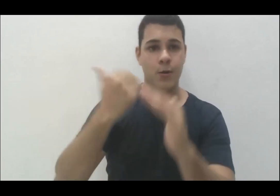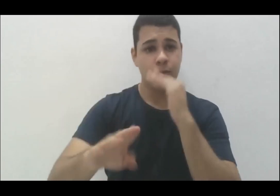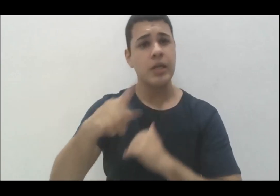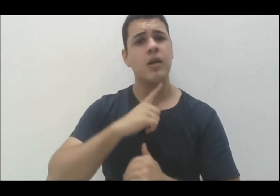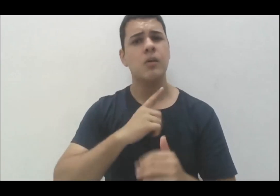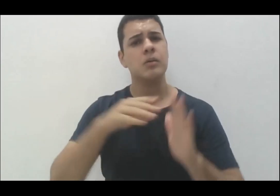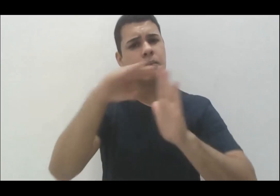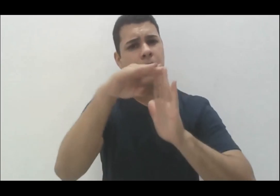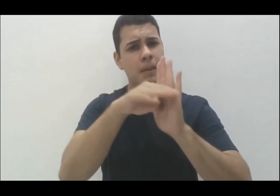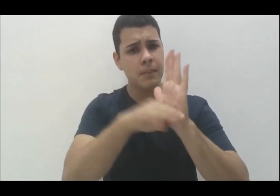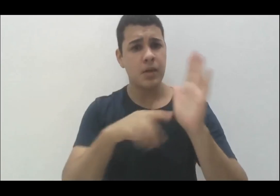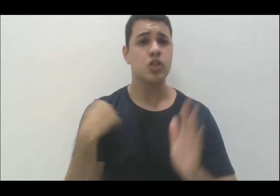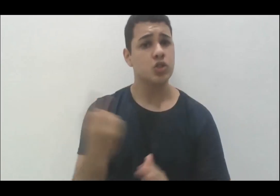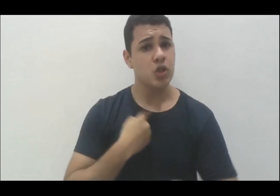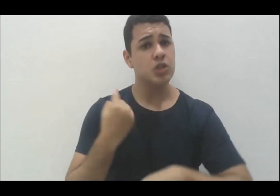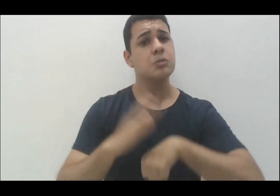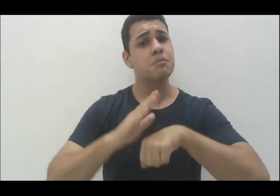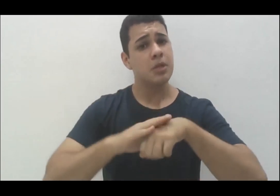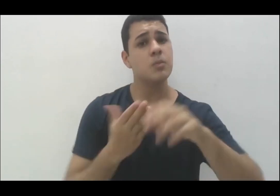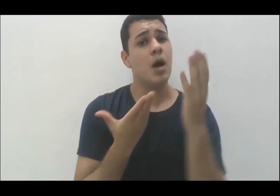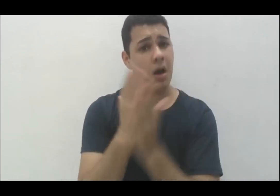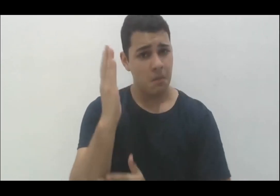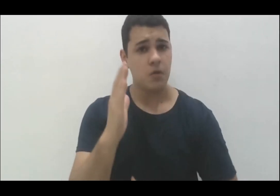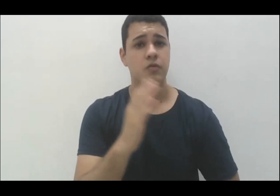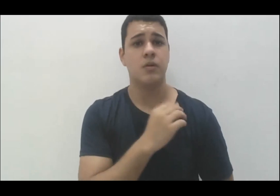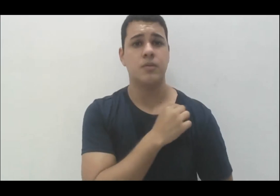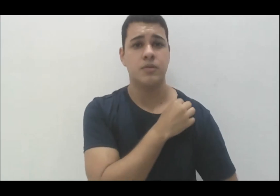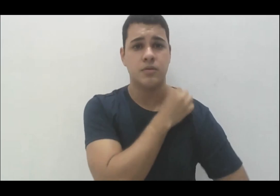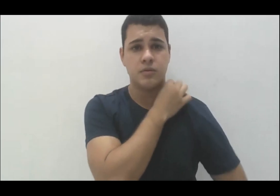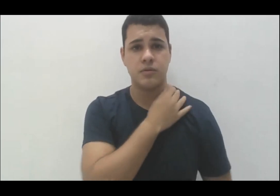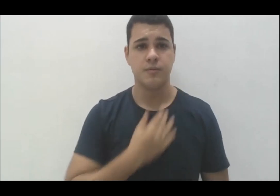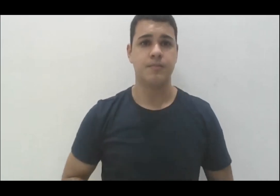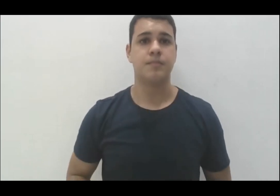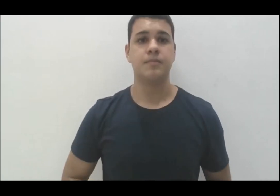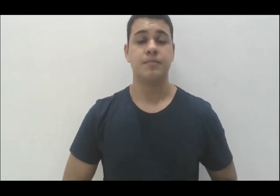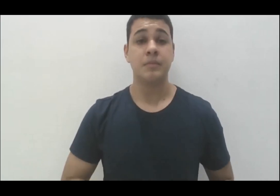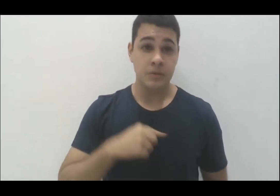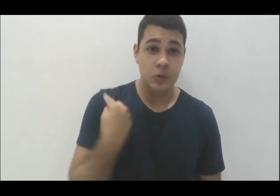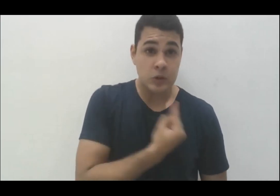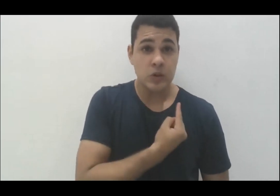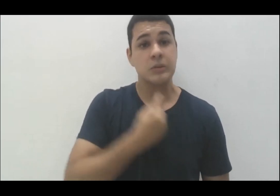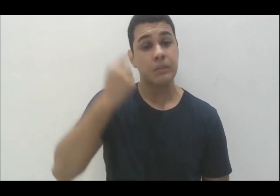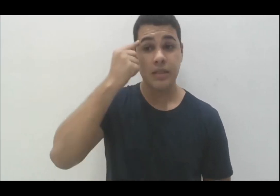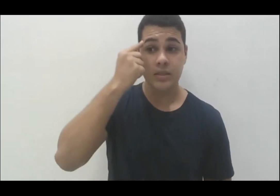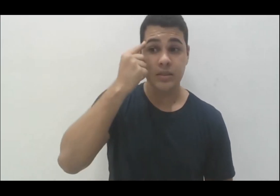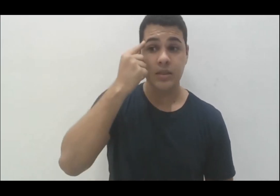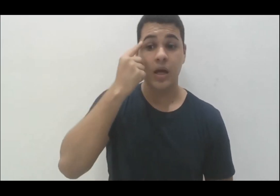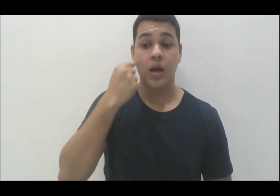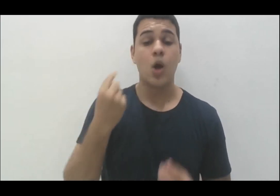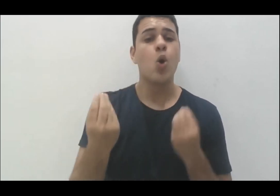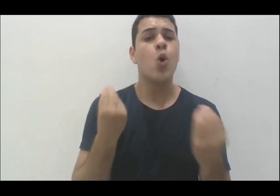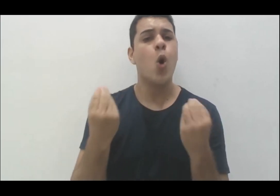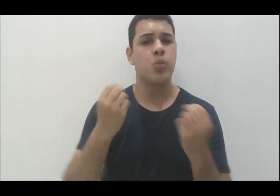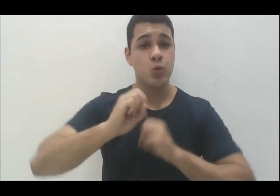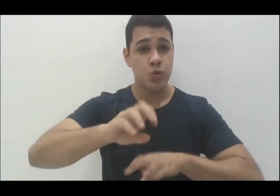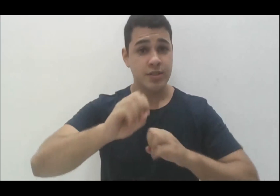nós validamos para pensar muito o ensino online,